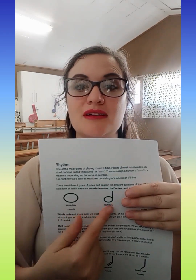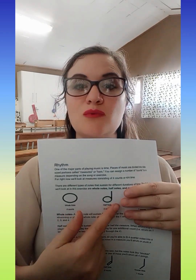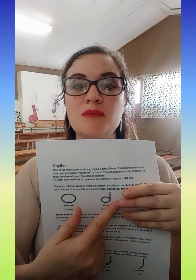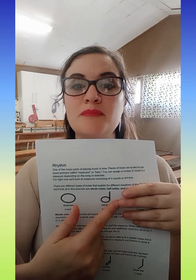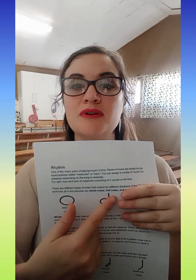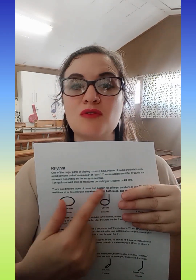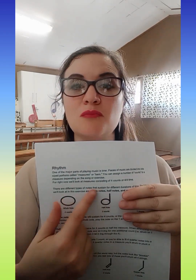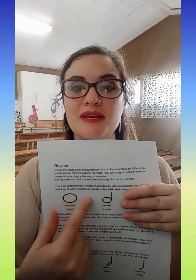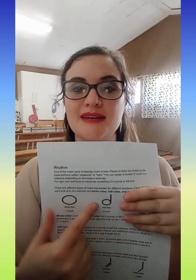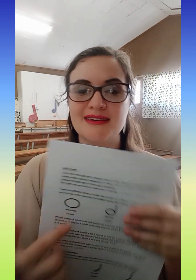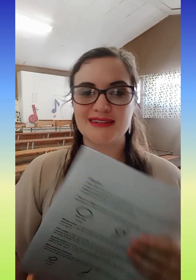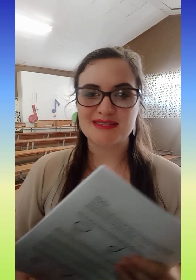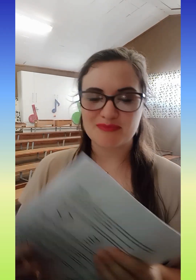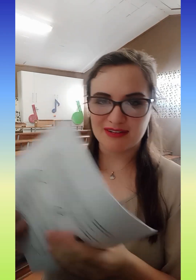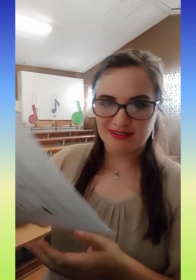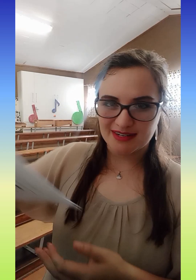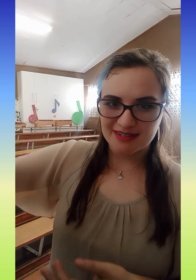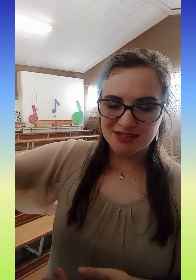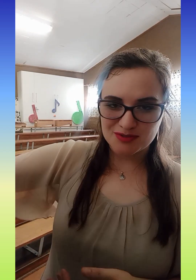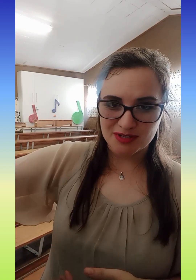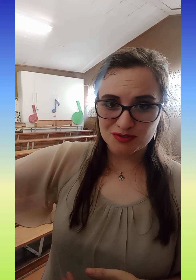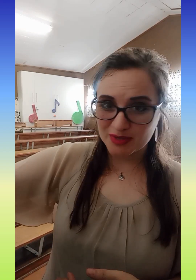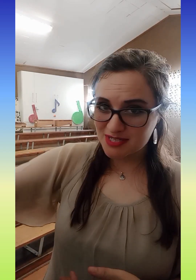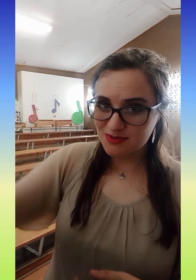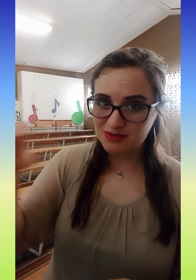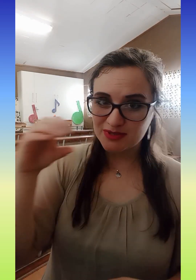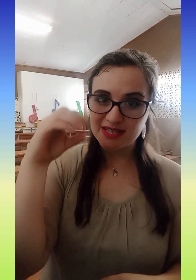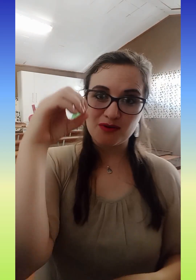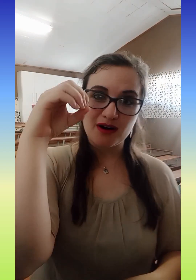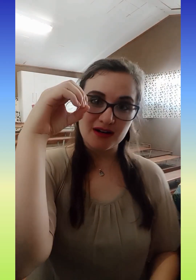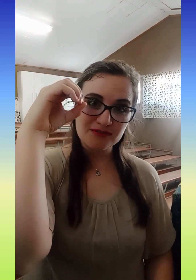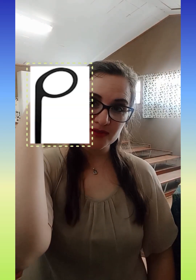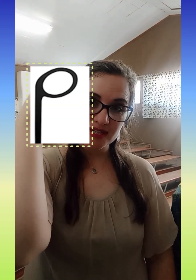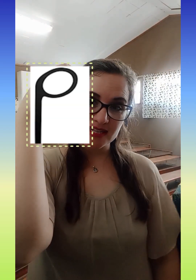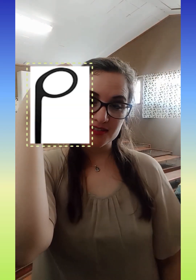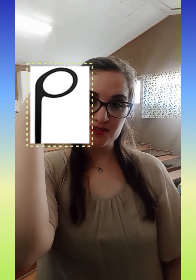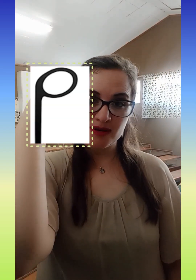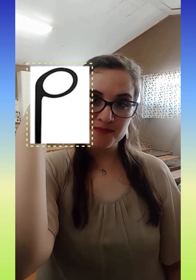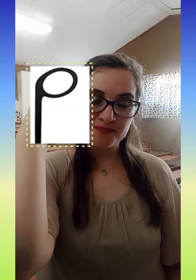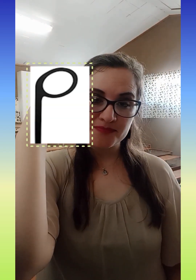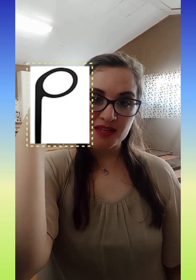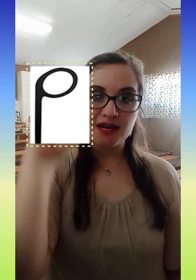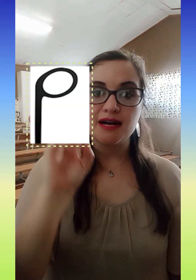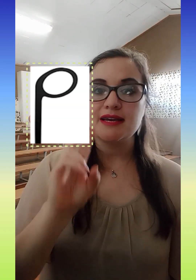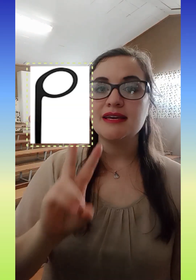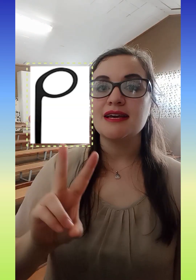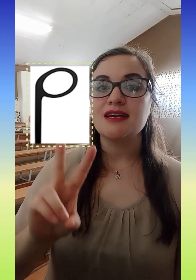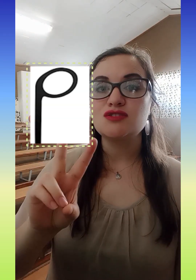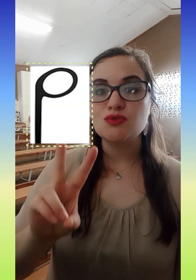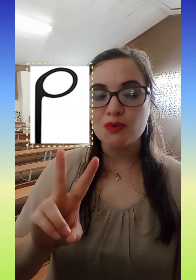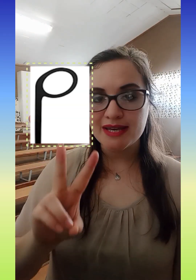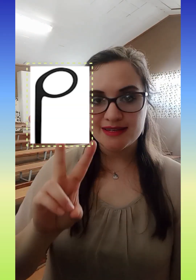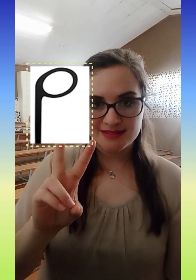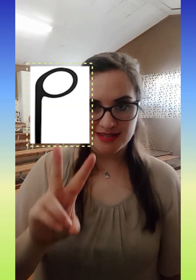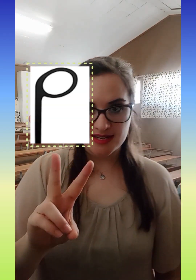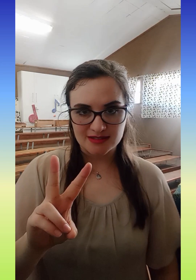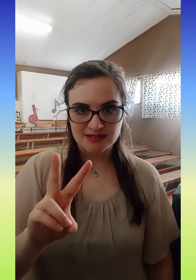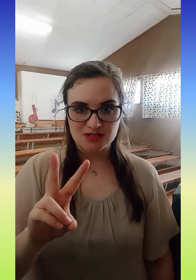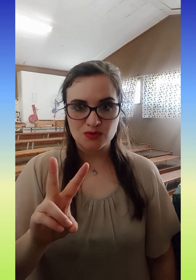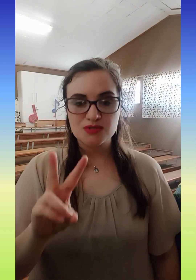oopkopie is belangrijk. So jou tweede soort nootie, jou half nootie, like so. Hy het twee talings. As ons